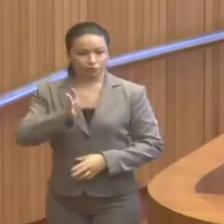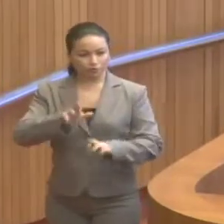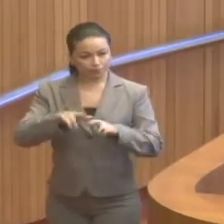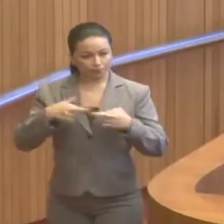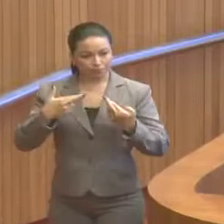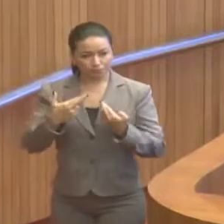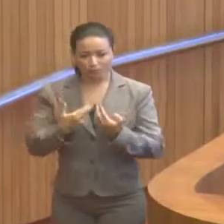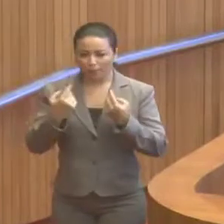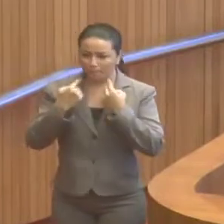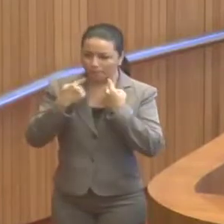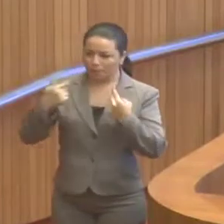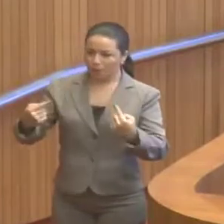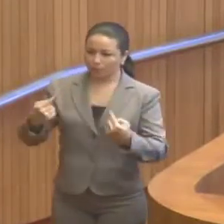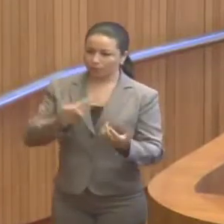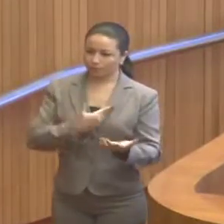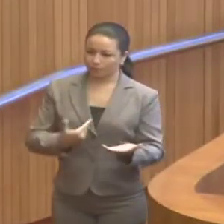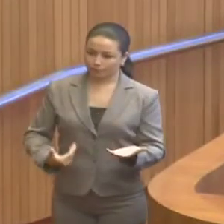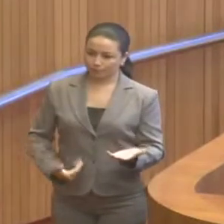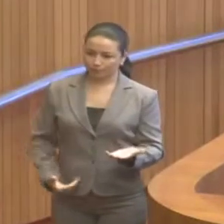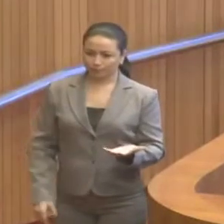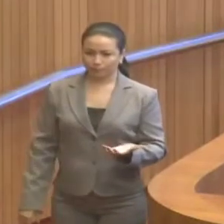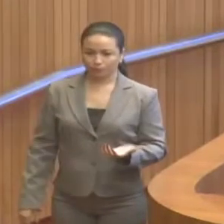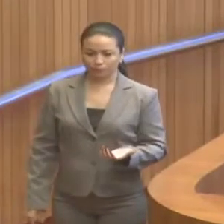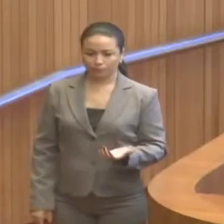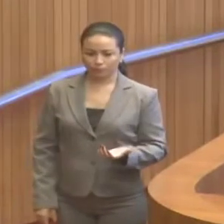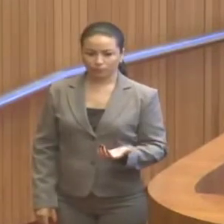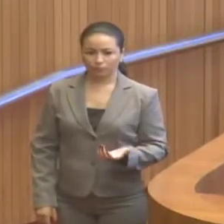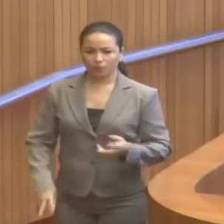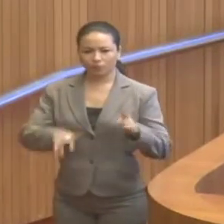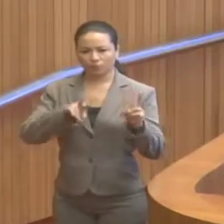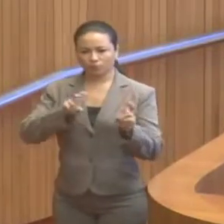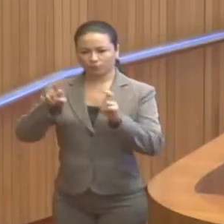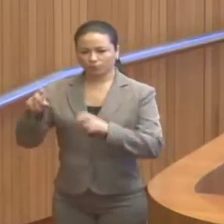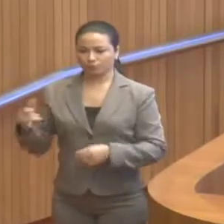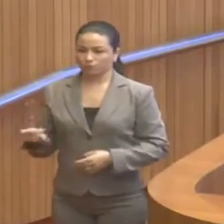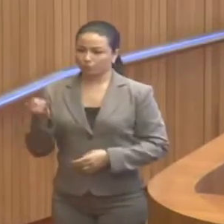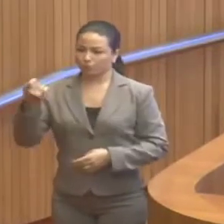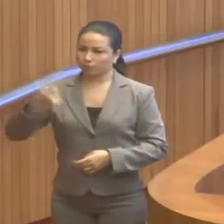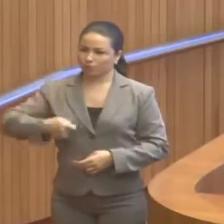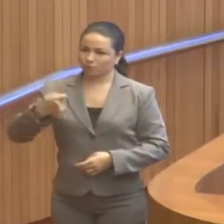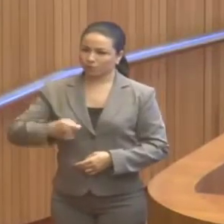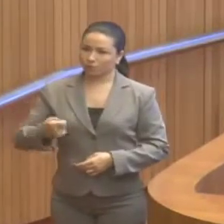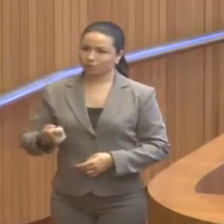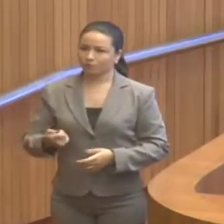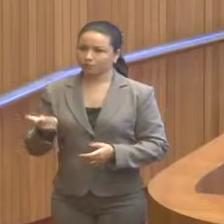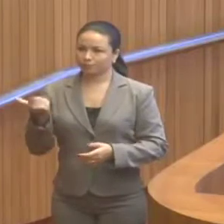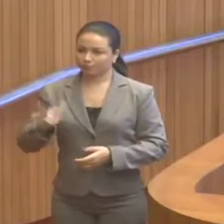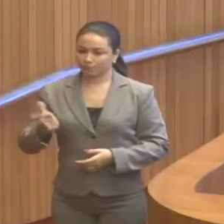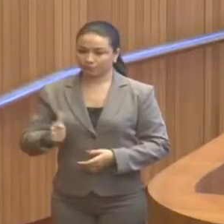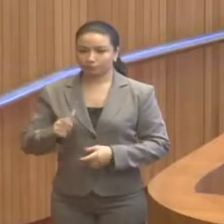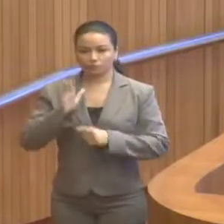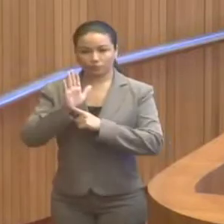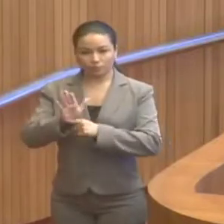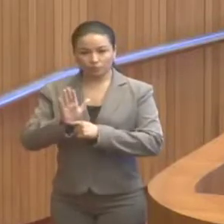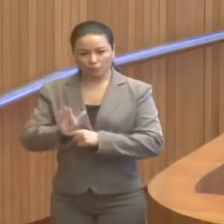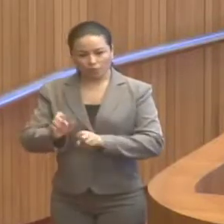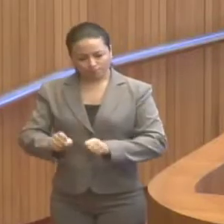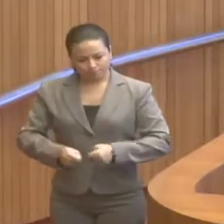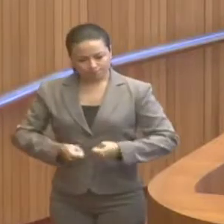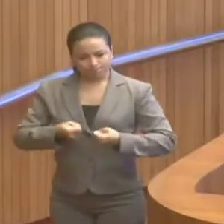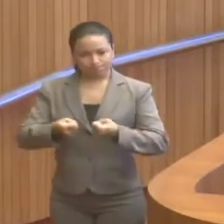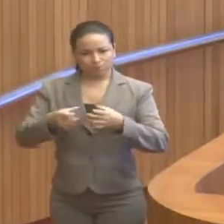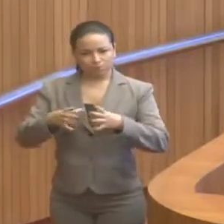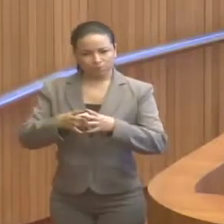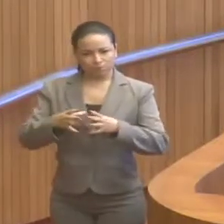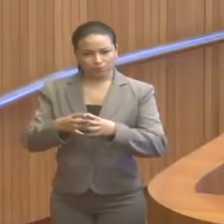reuniram e reivindicaram ao governo pontos importantes que deveriam ser avaliados em benefício do fortalecimento